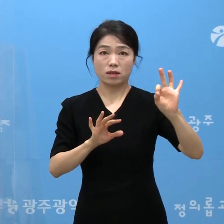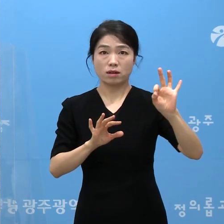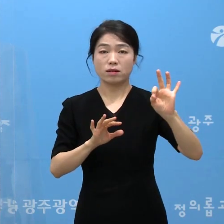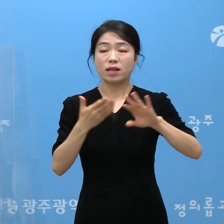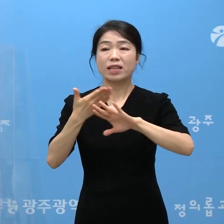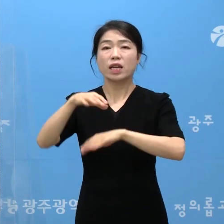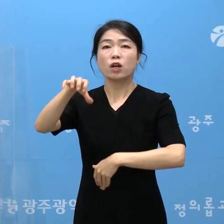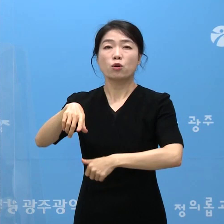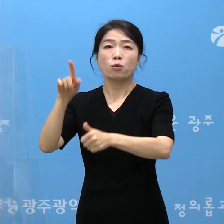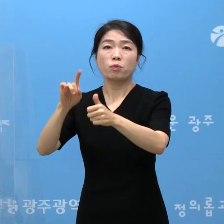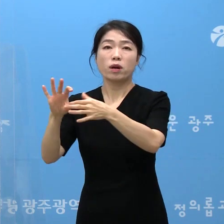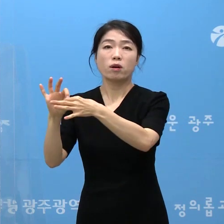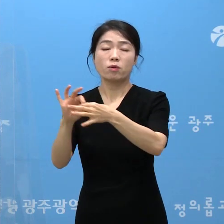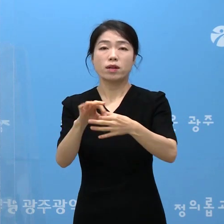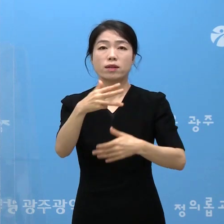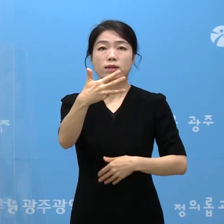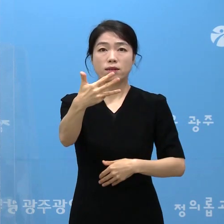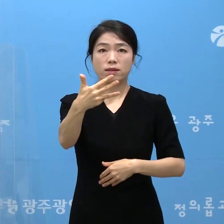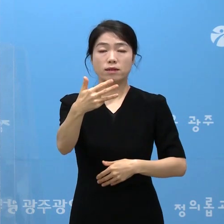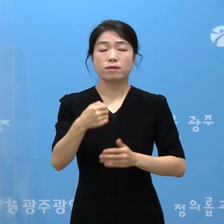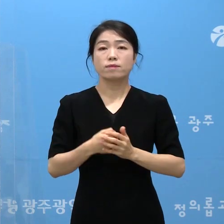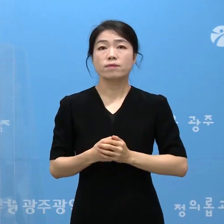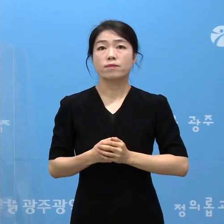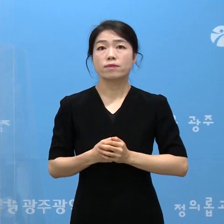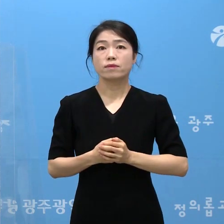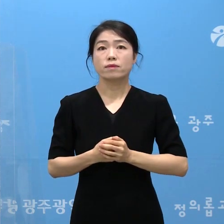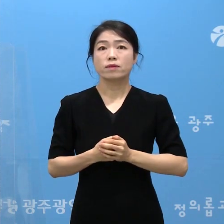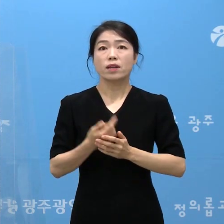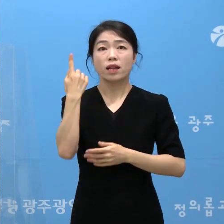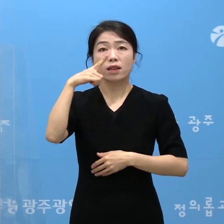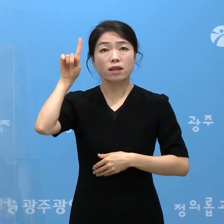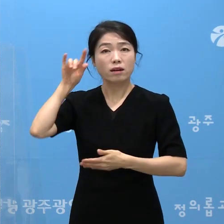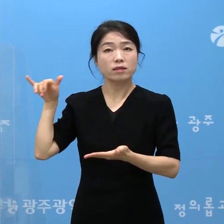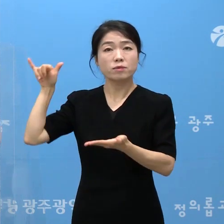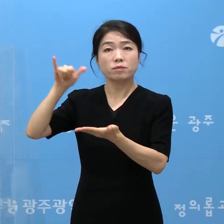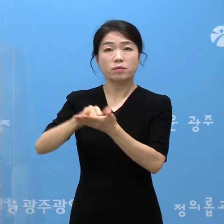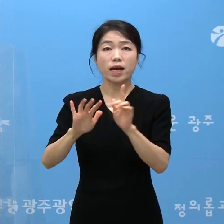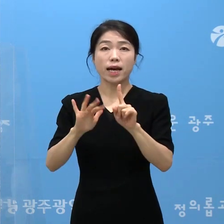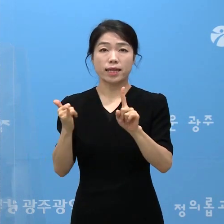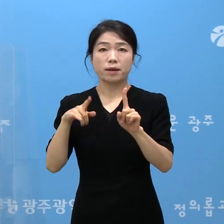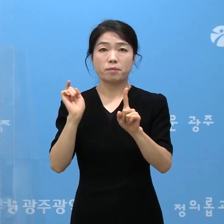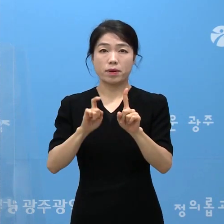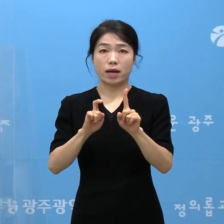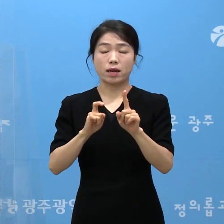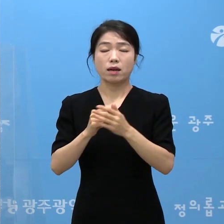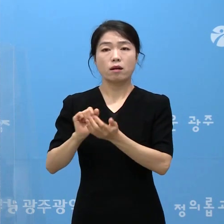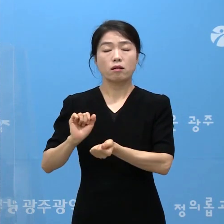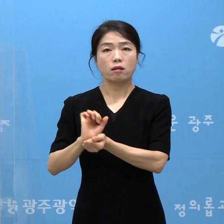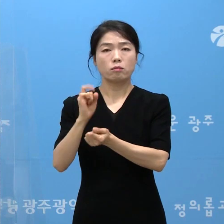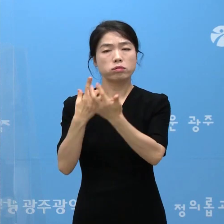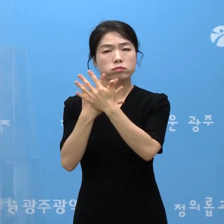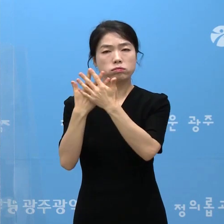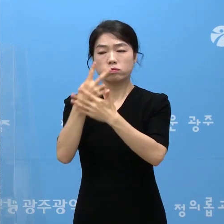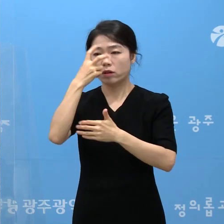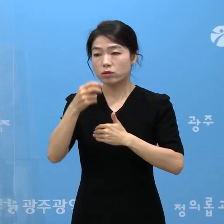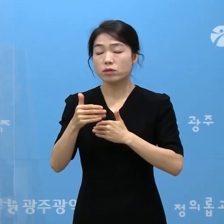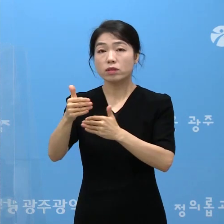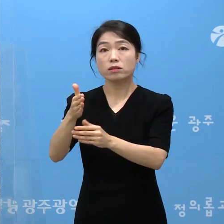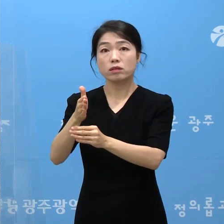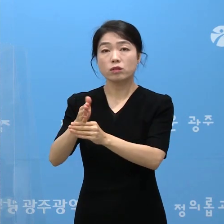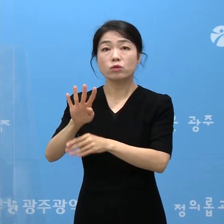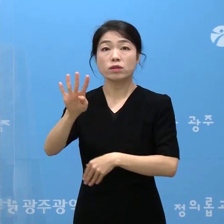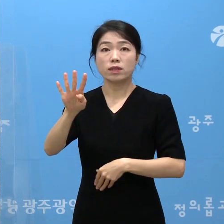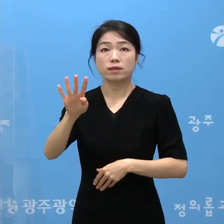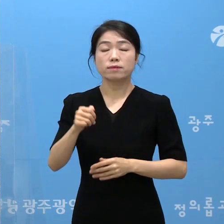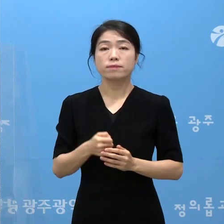타시도 확진자 관련으로 8분이며 러시아에서 입국하신 분이 1분, 감염 경로를 조사 중이신 분이